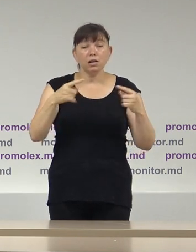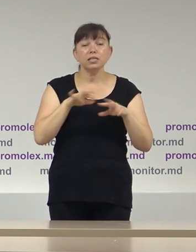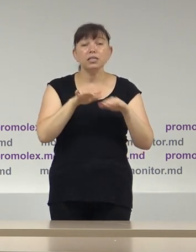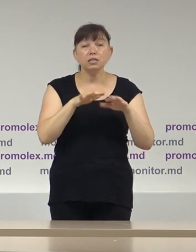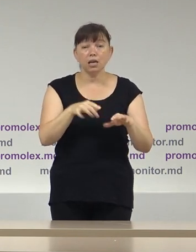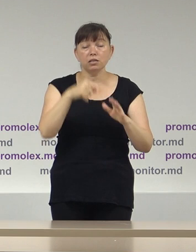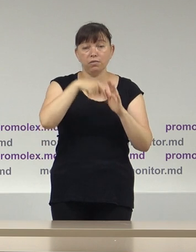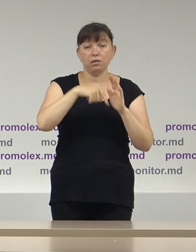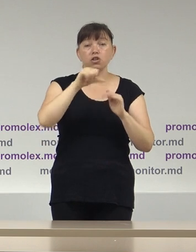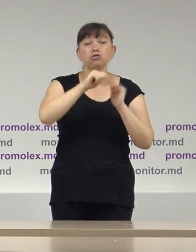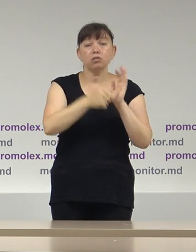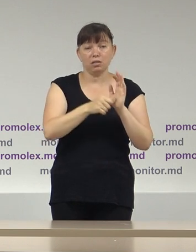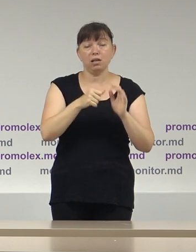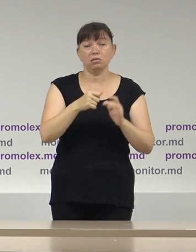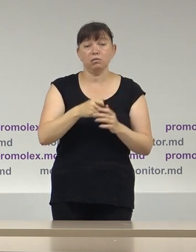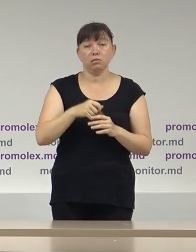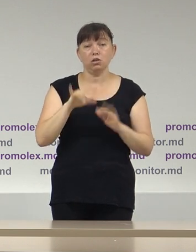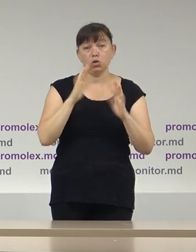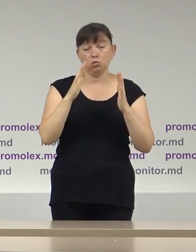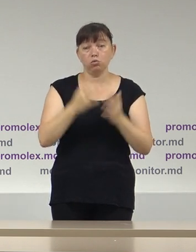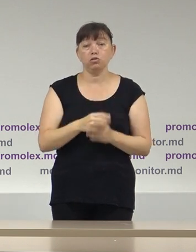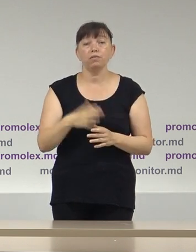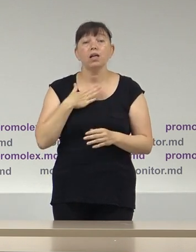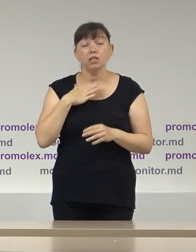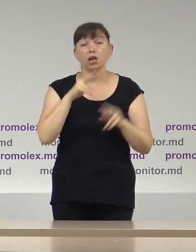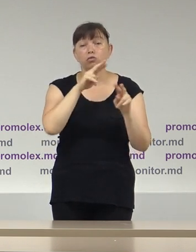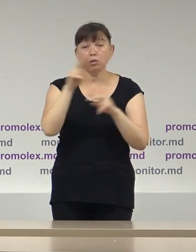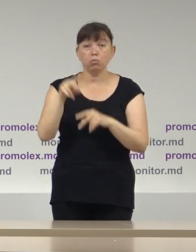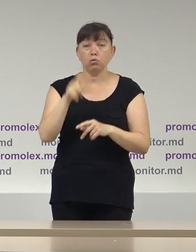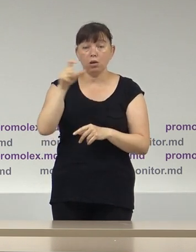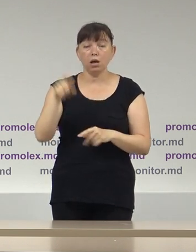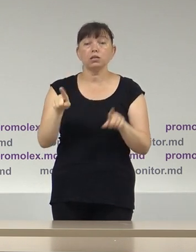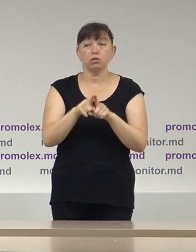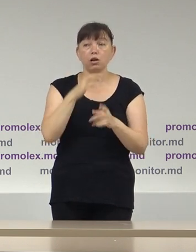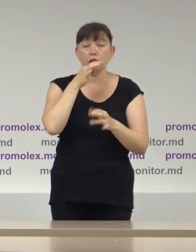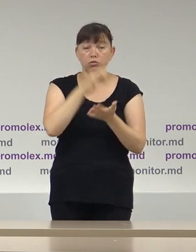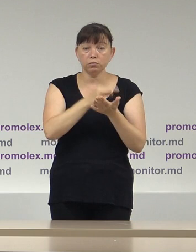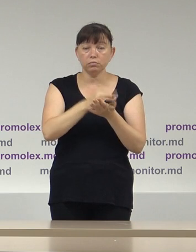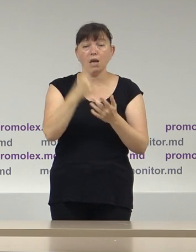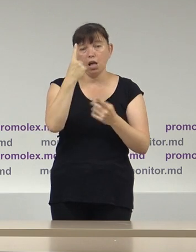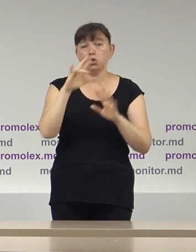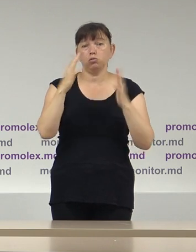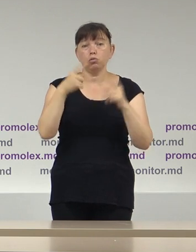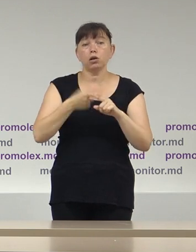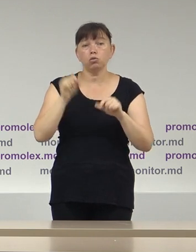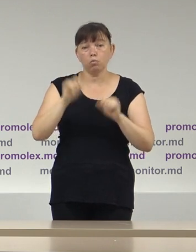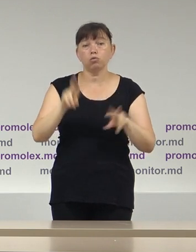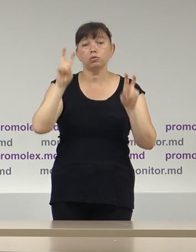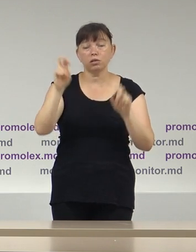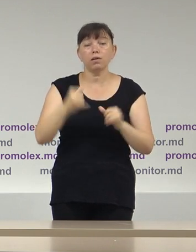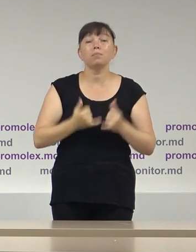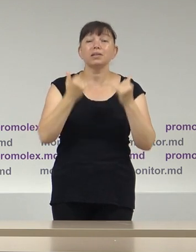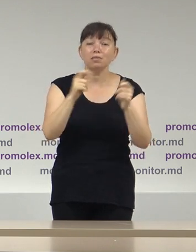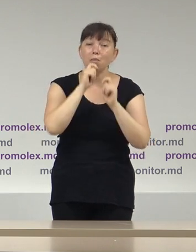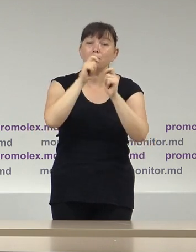electorală, 16 cazuri. Observatorii noștri de asemenea au raportat cel puțin un caz ce poate fi calificat de oferire de